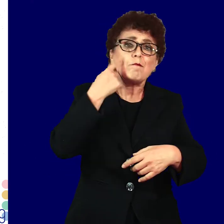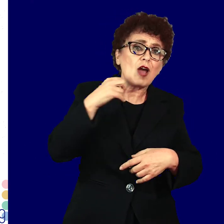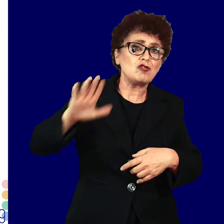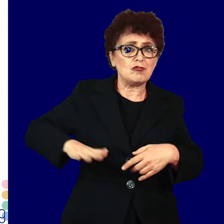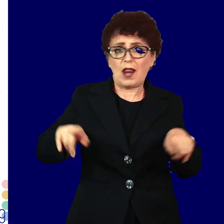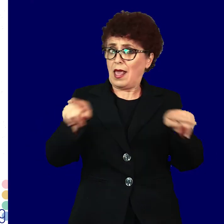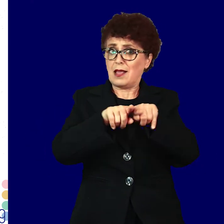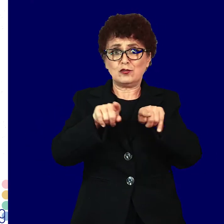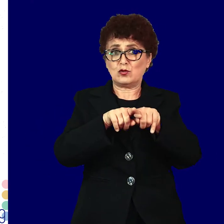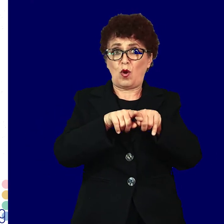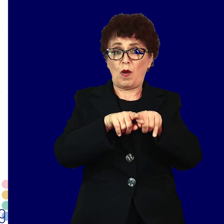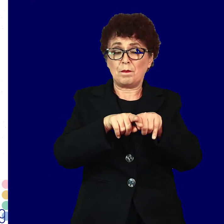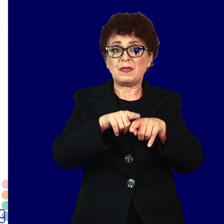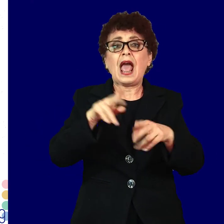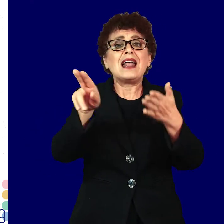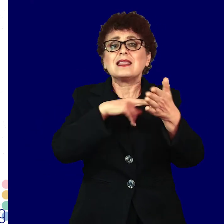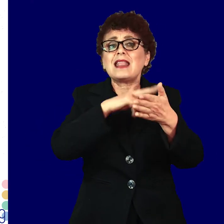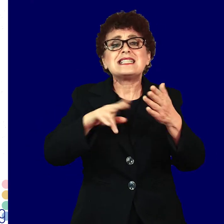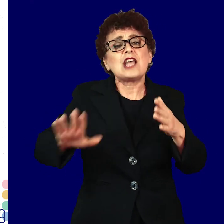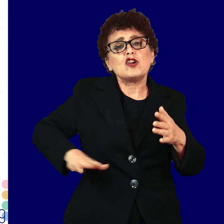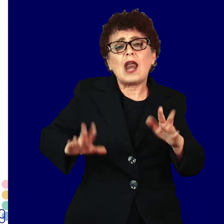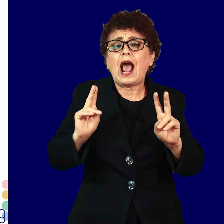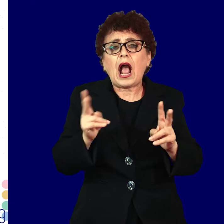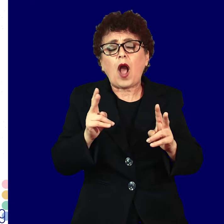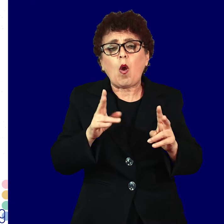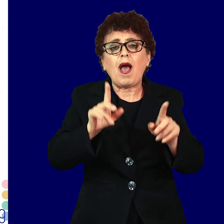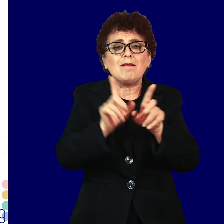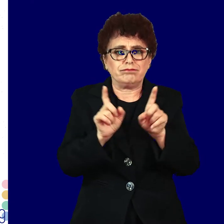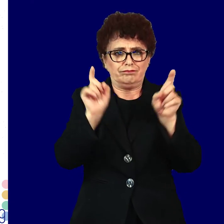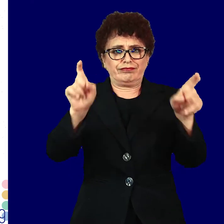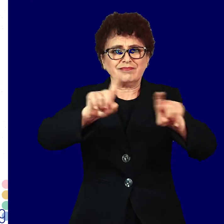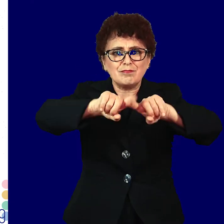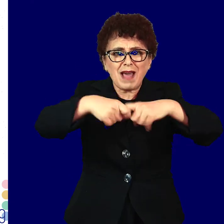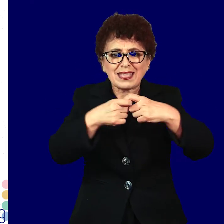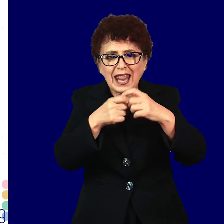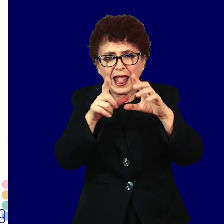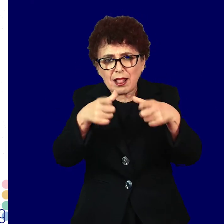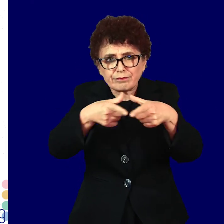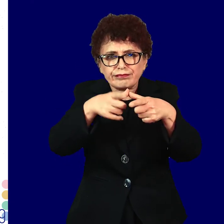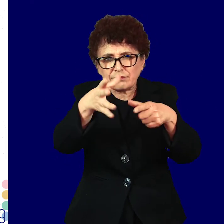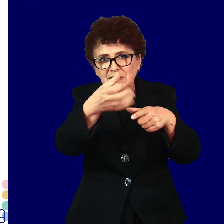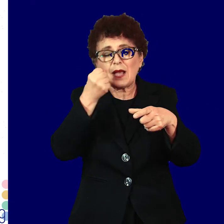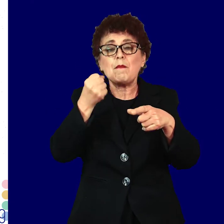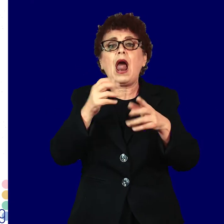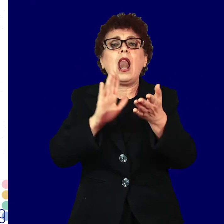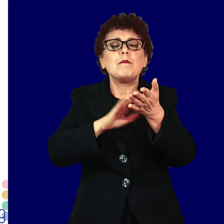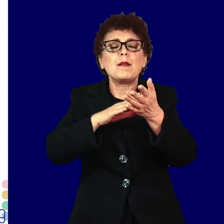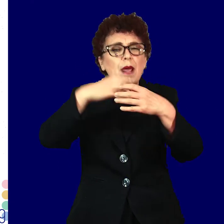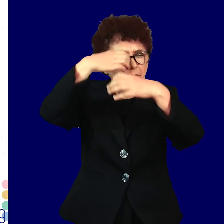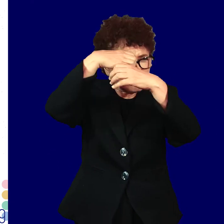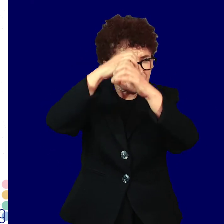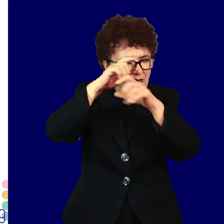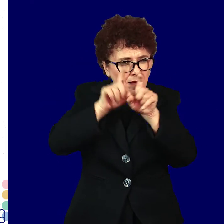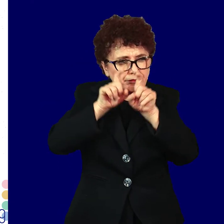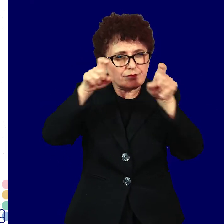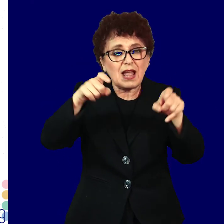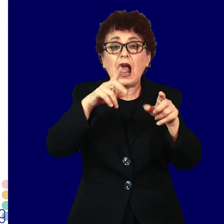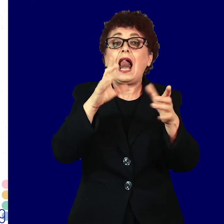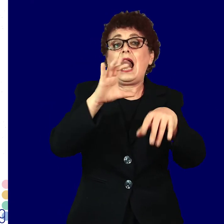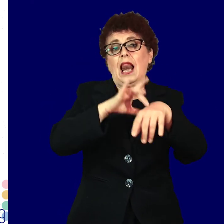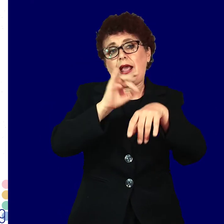тестирање За жени – бриз од вагина доколку има појава на симптоми или по препорака на лекар.